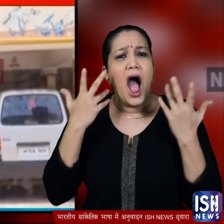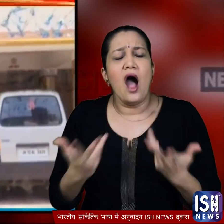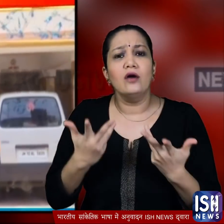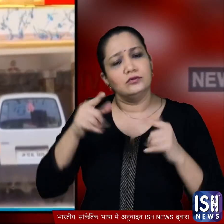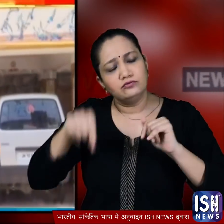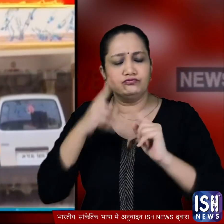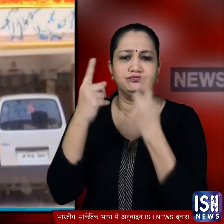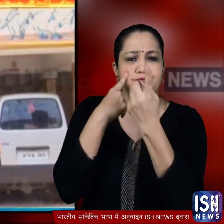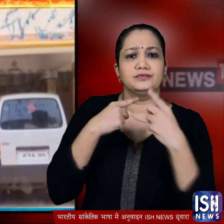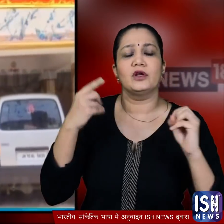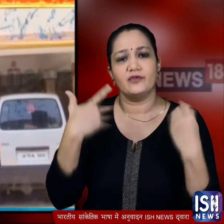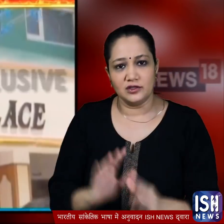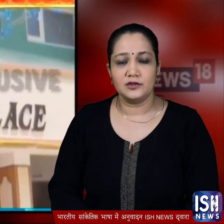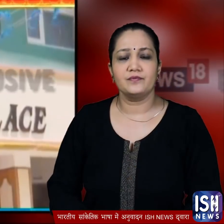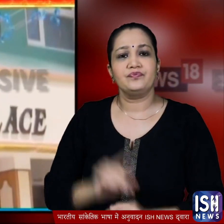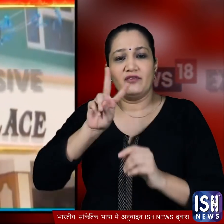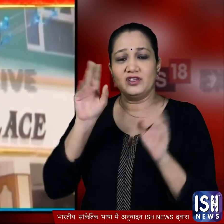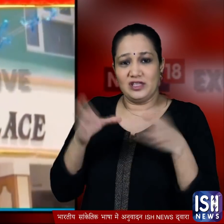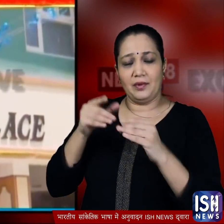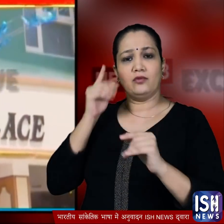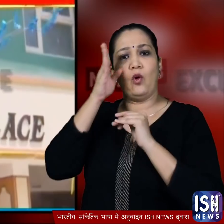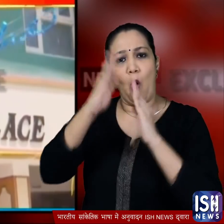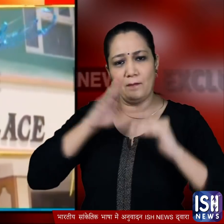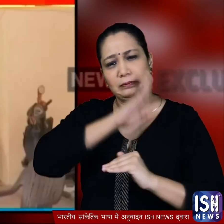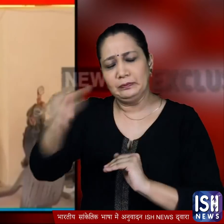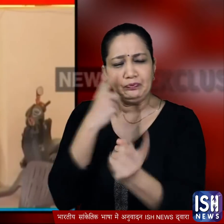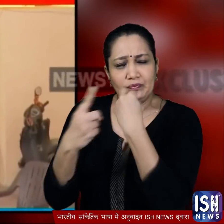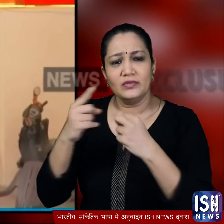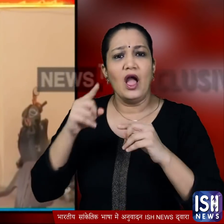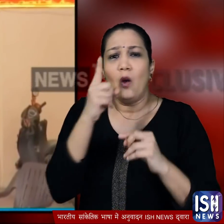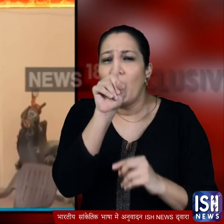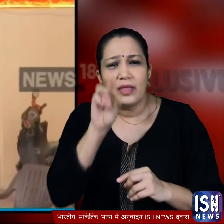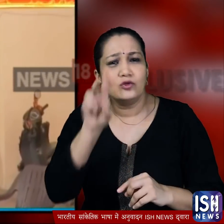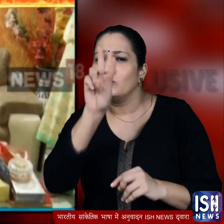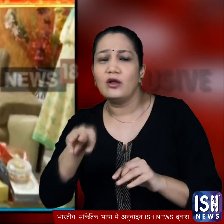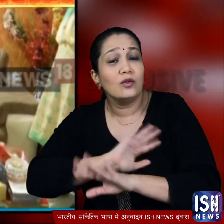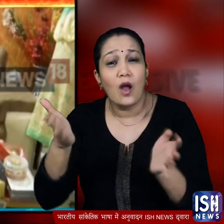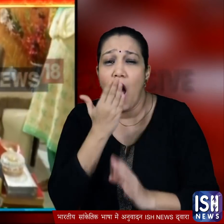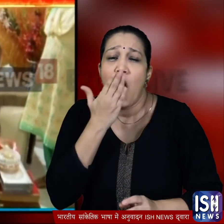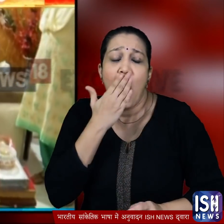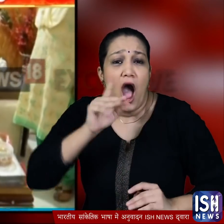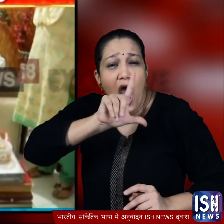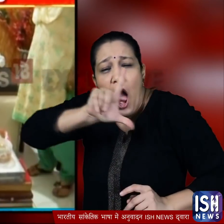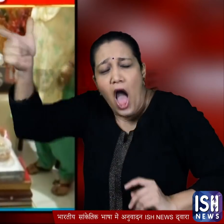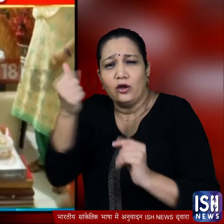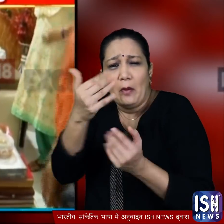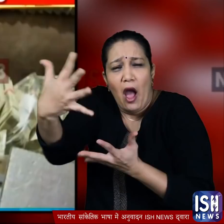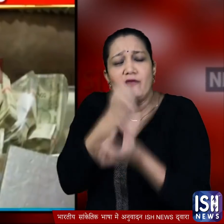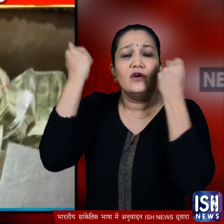जिसके बाद विजिलिंज डिपार्टमेंट की टीम ने उनके घर पर चापा मार दिया जहां से एक दो हजार रुपए नहीं बलकि लाखों रुपए बरामत हुए ये